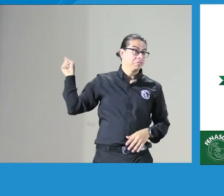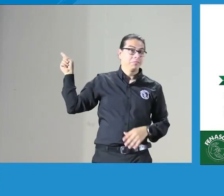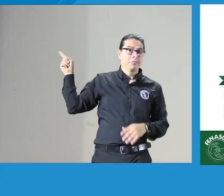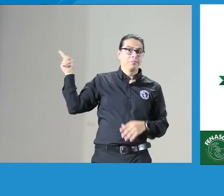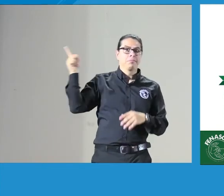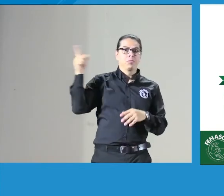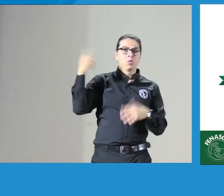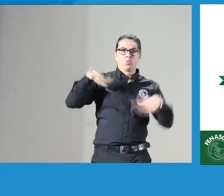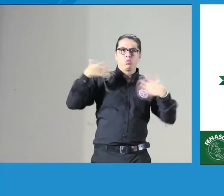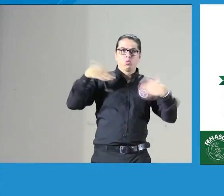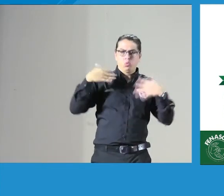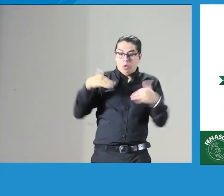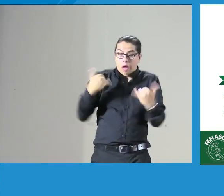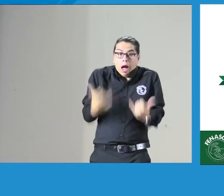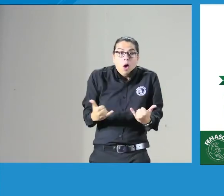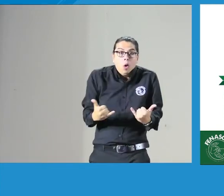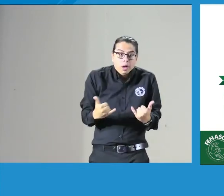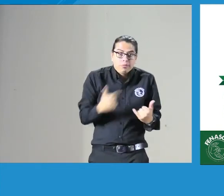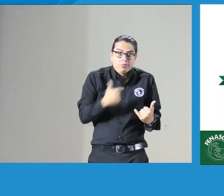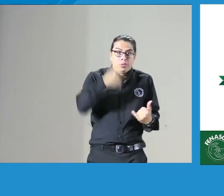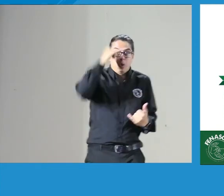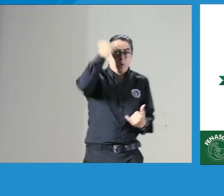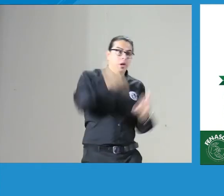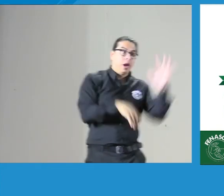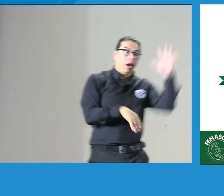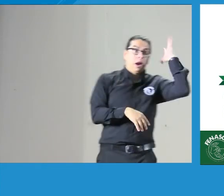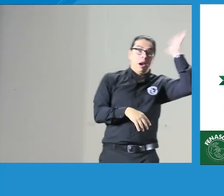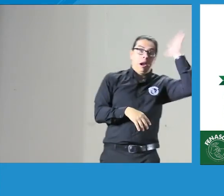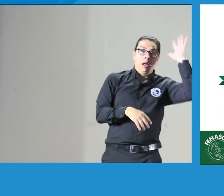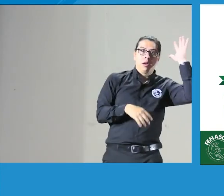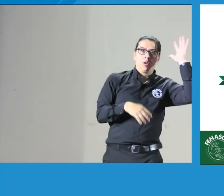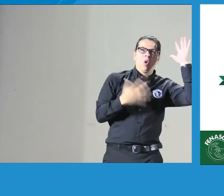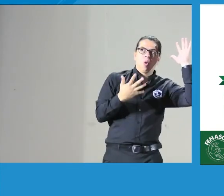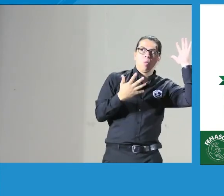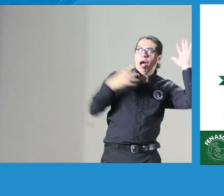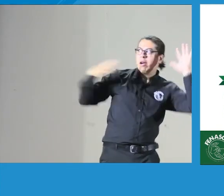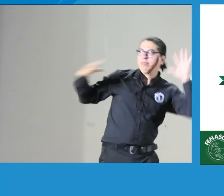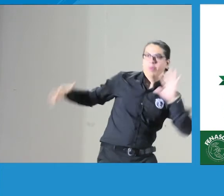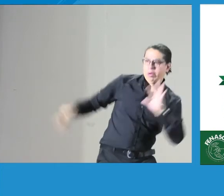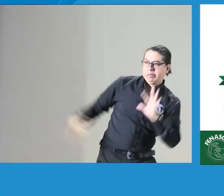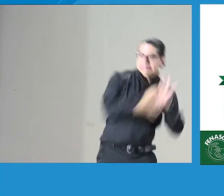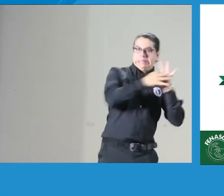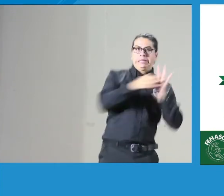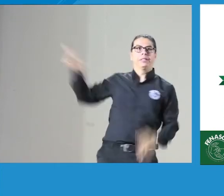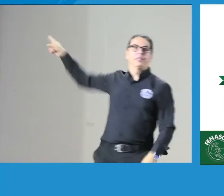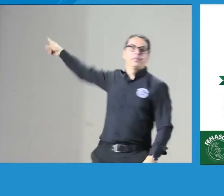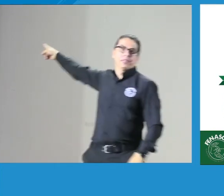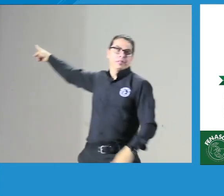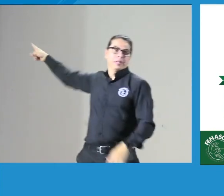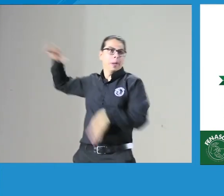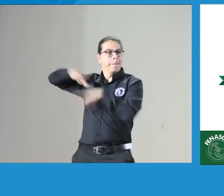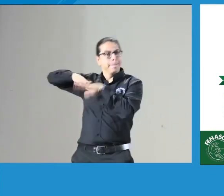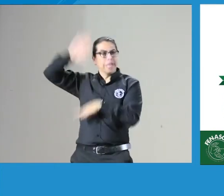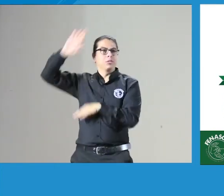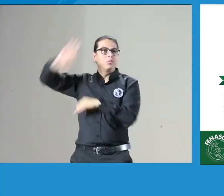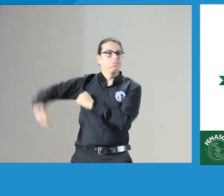vieron pendiente de la conferencia de margarita ahora yo también voy a aislar mi conferencia